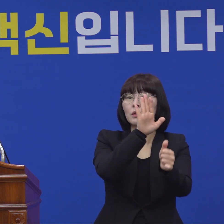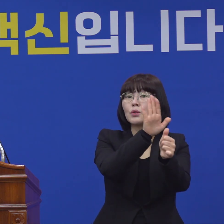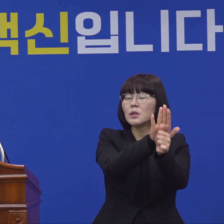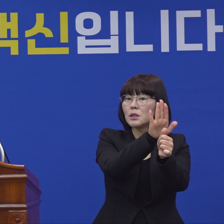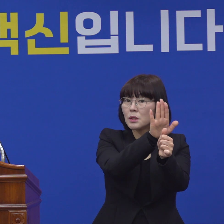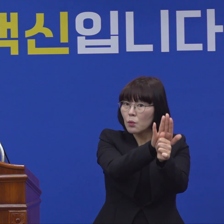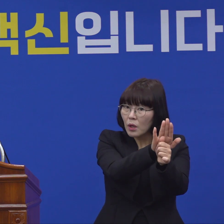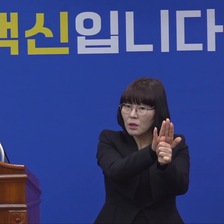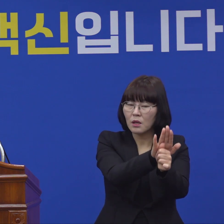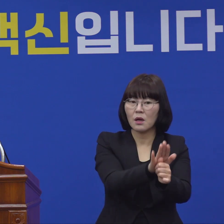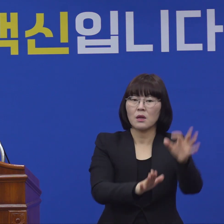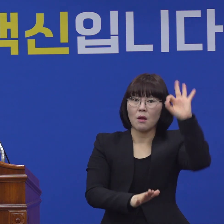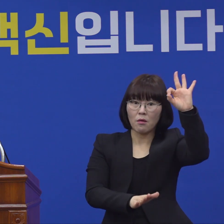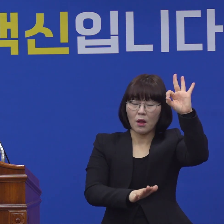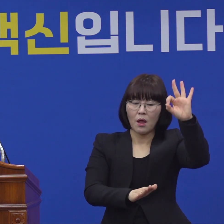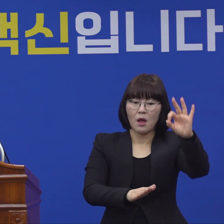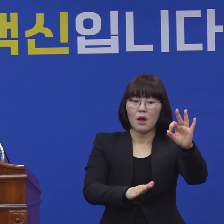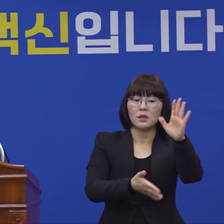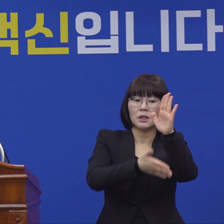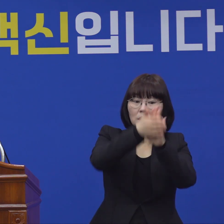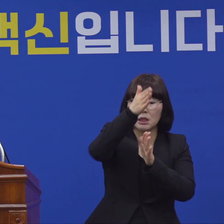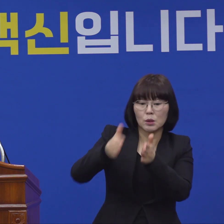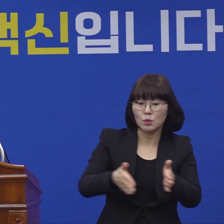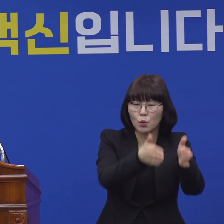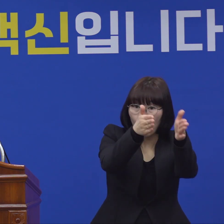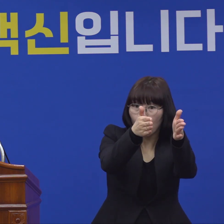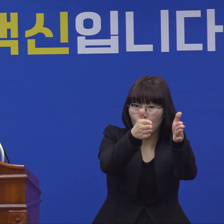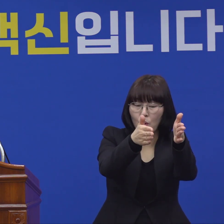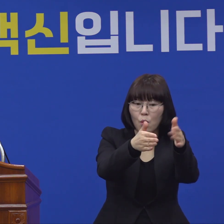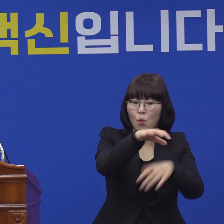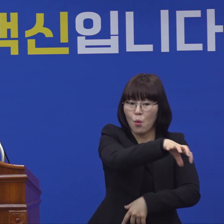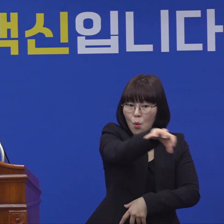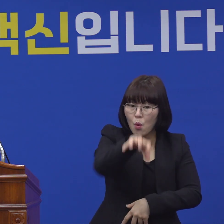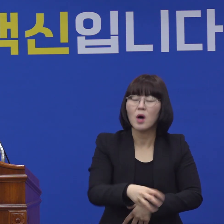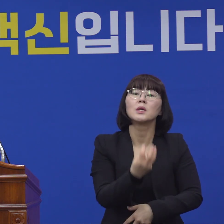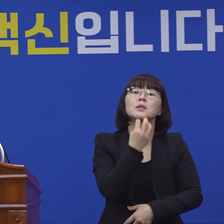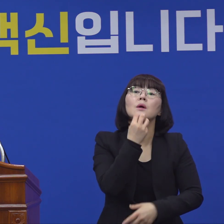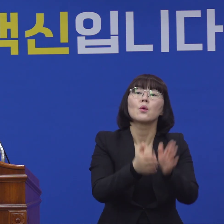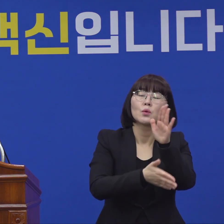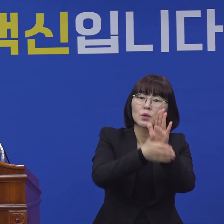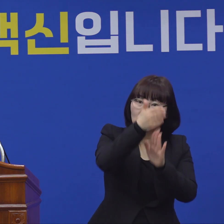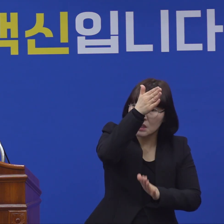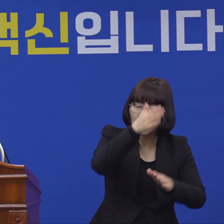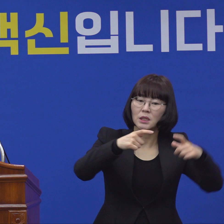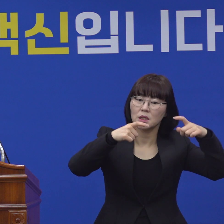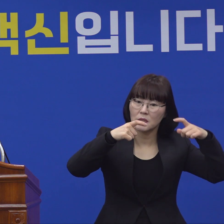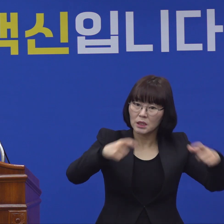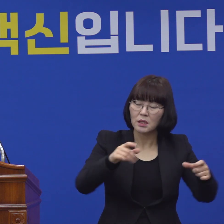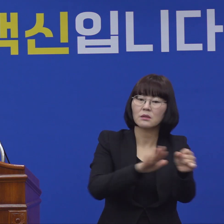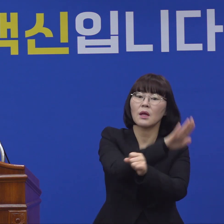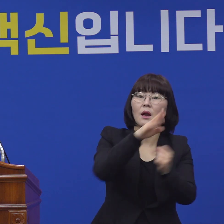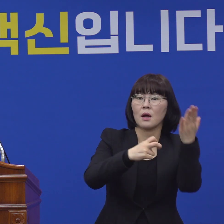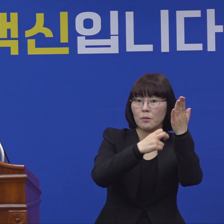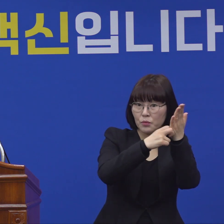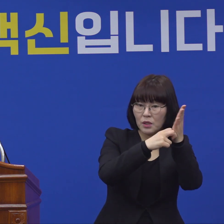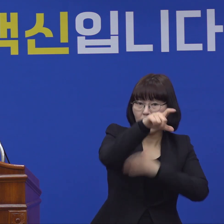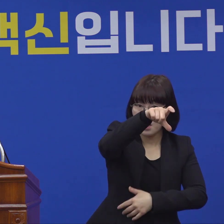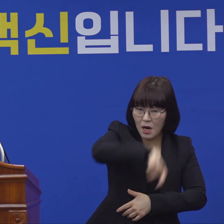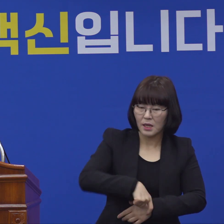중인 10개 광역지자체 중 서울시는 지역사랑상품권 또는 선불카드,